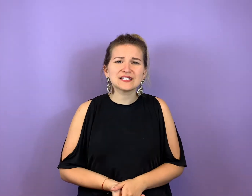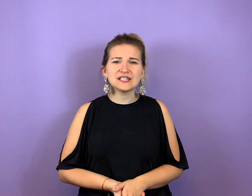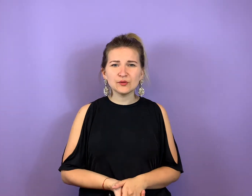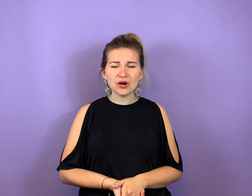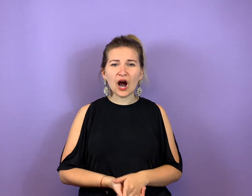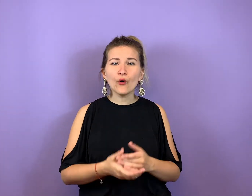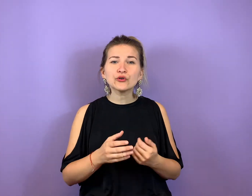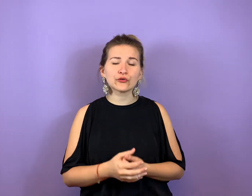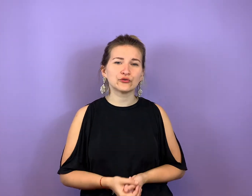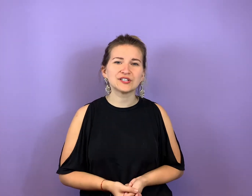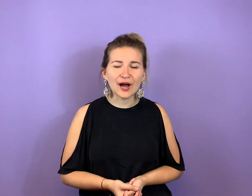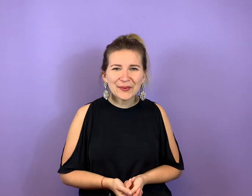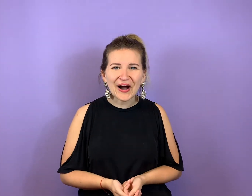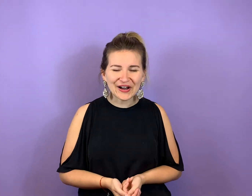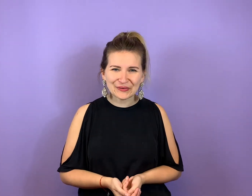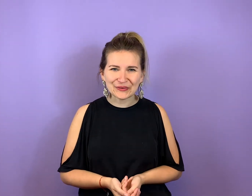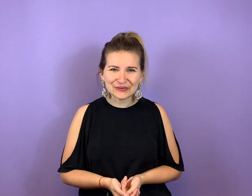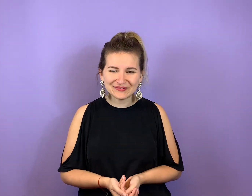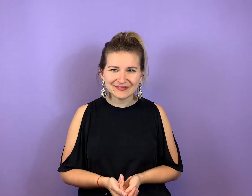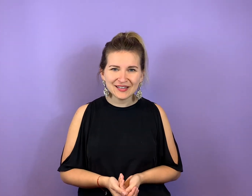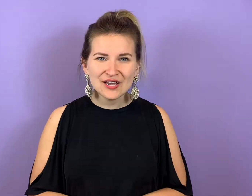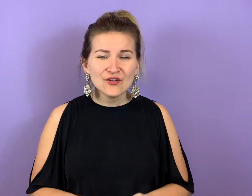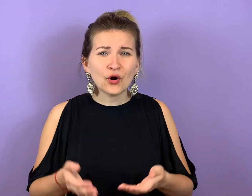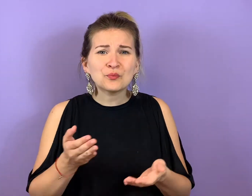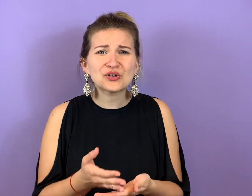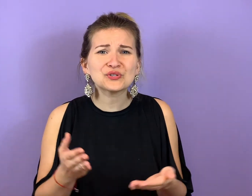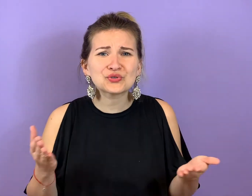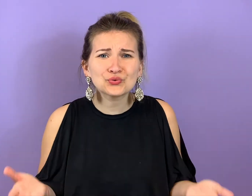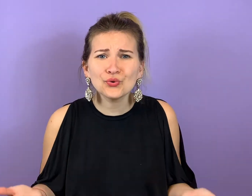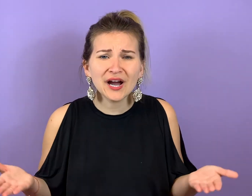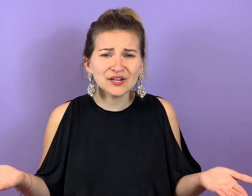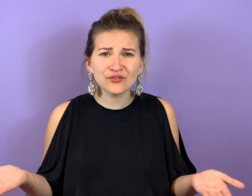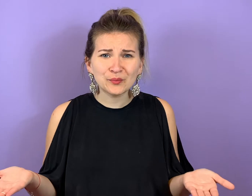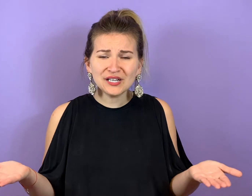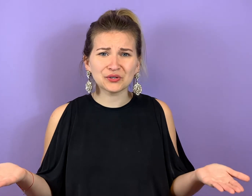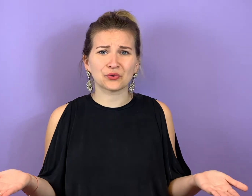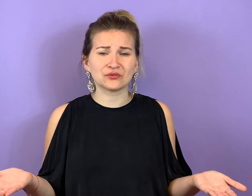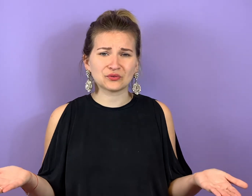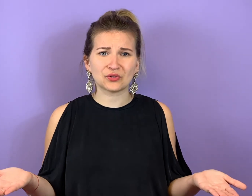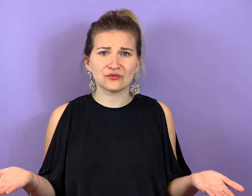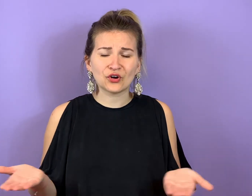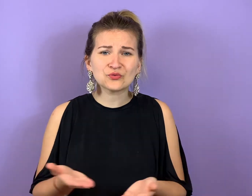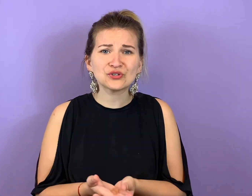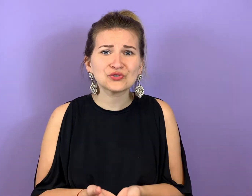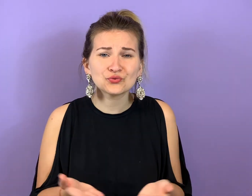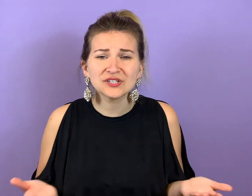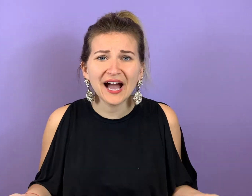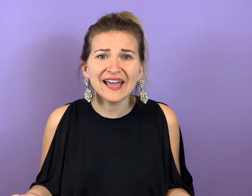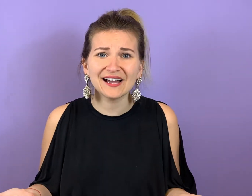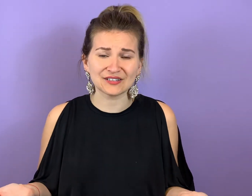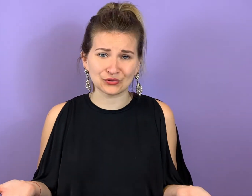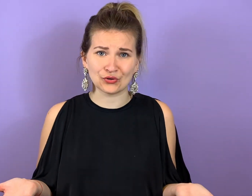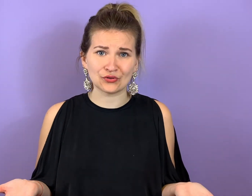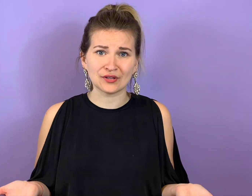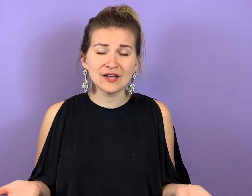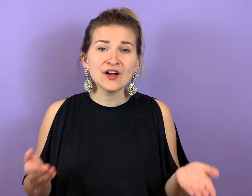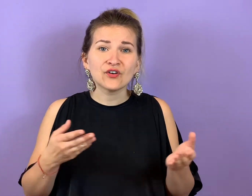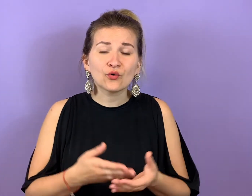Liebe auch noch für dich abhaken können? Warum solltest du keine Familie gründen können? Warum solltest du nicht heiraten können? Warum